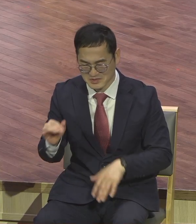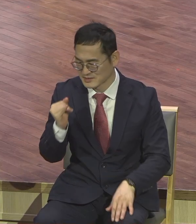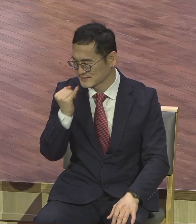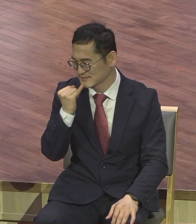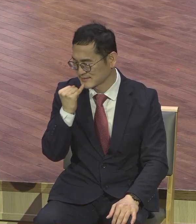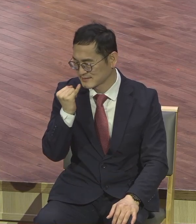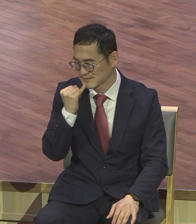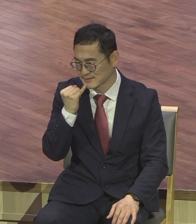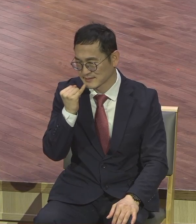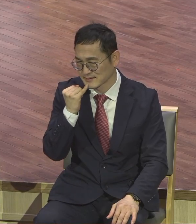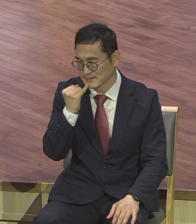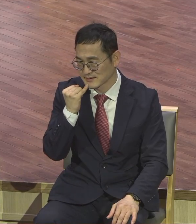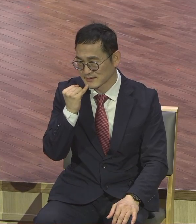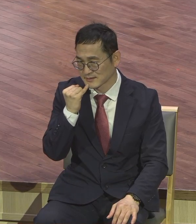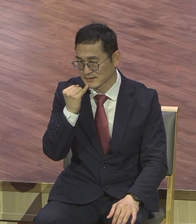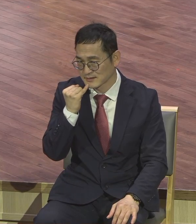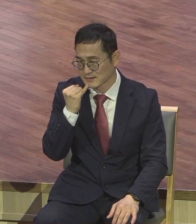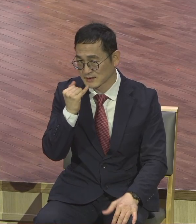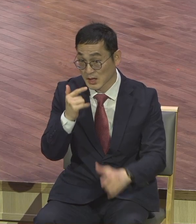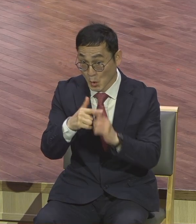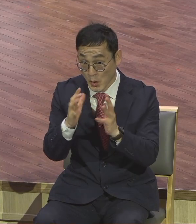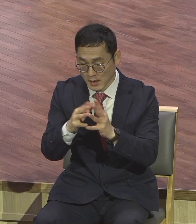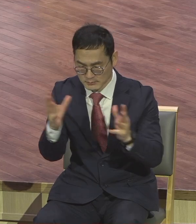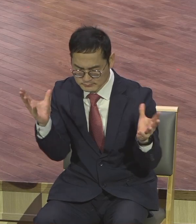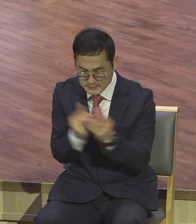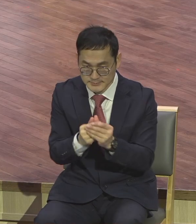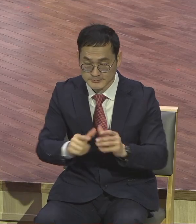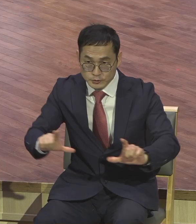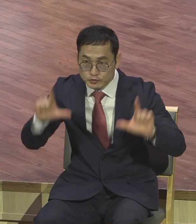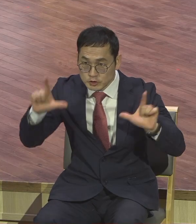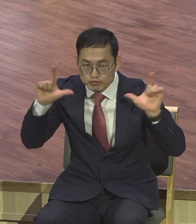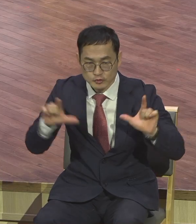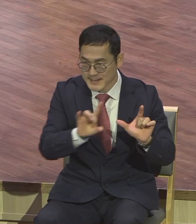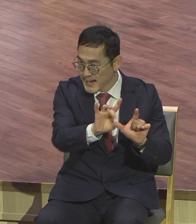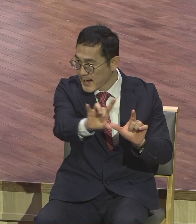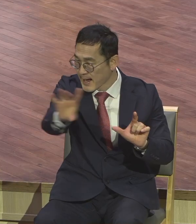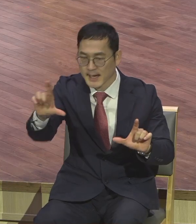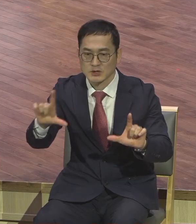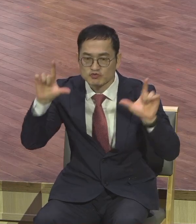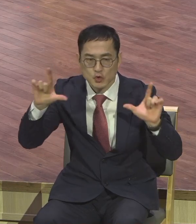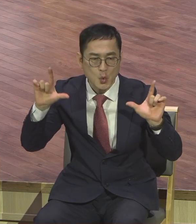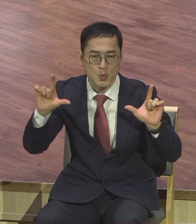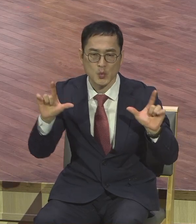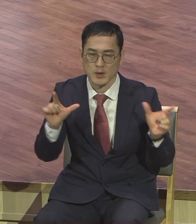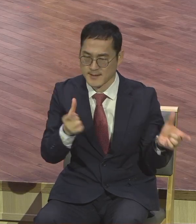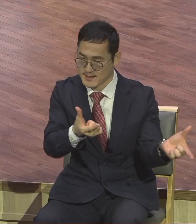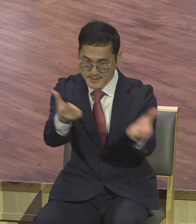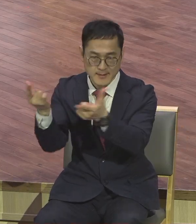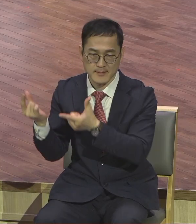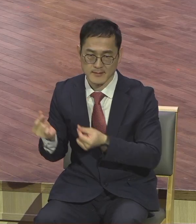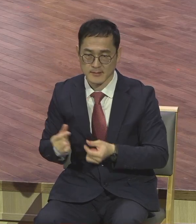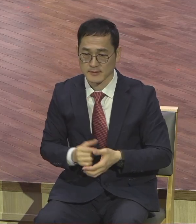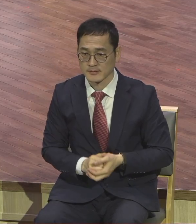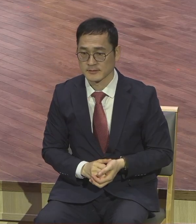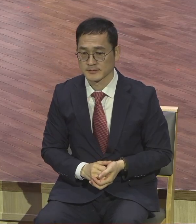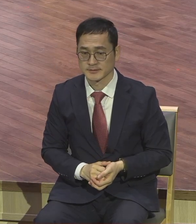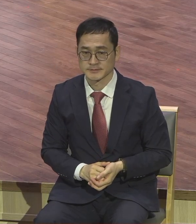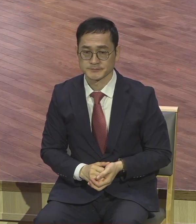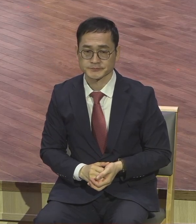교회는 덜너리가 하나도 없다는 얘기 다 주인공으로 서임받으라는 얘기에요. 여러분이 분명히 확실하게 가져야